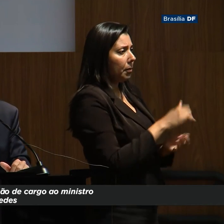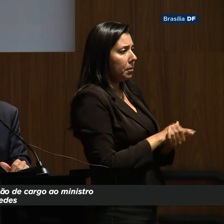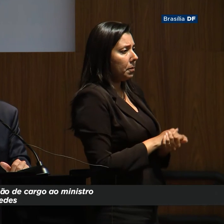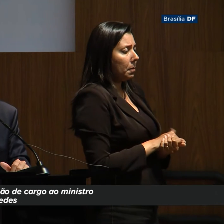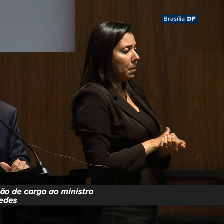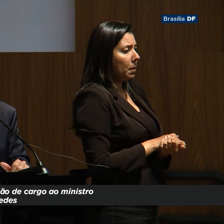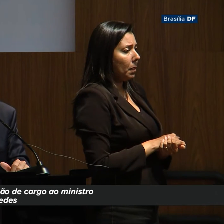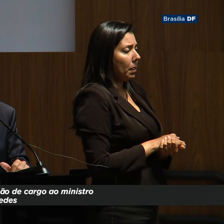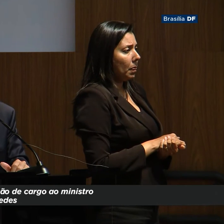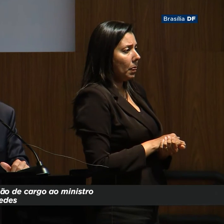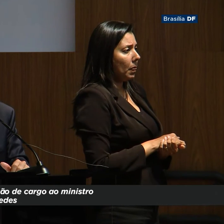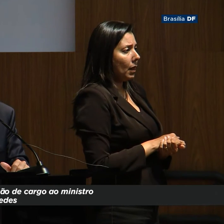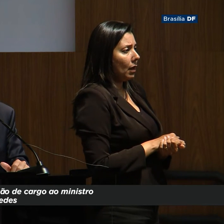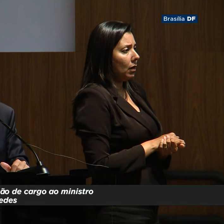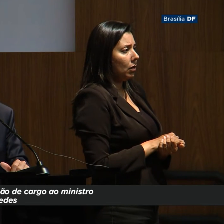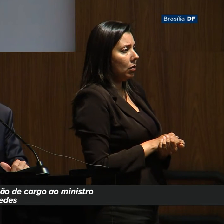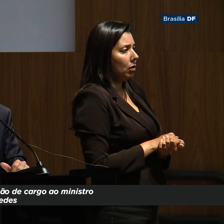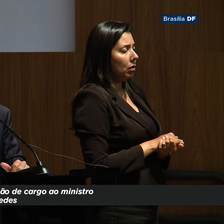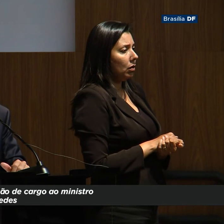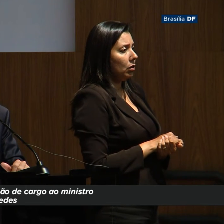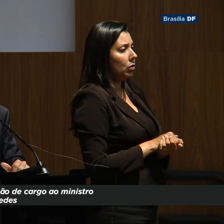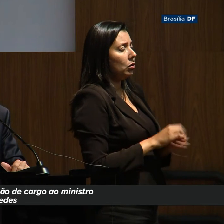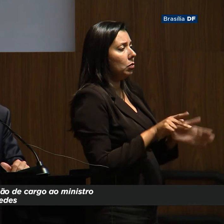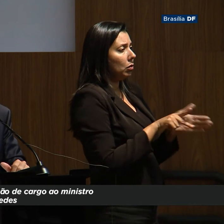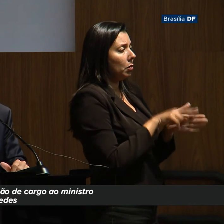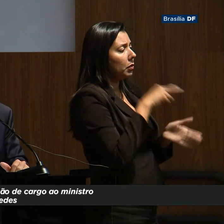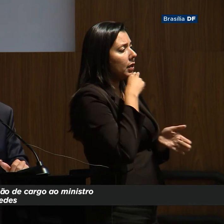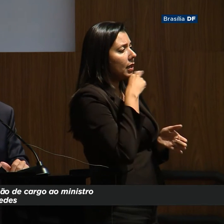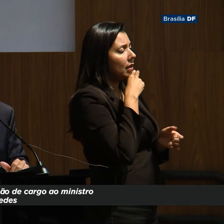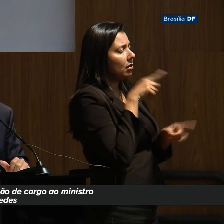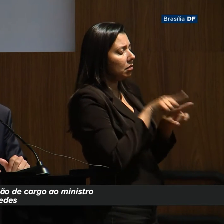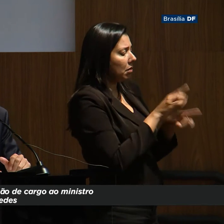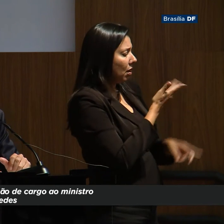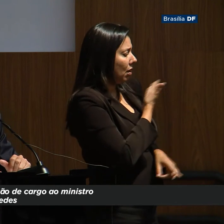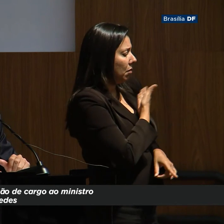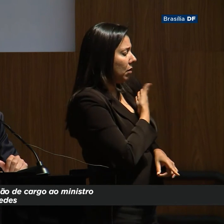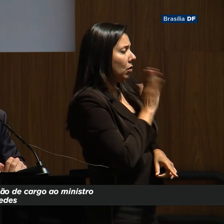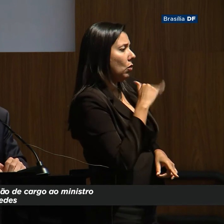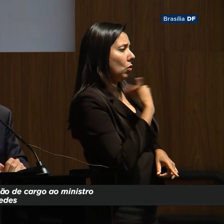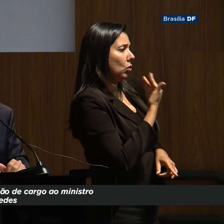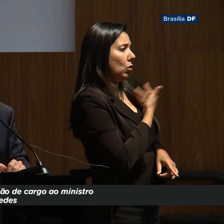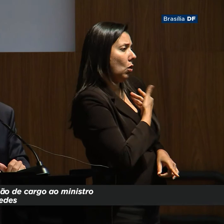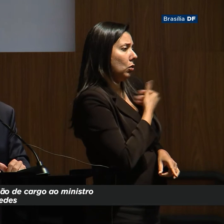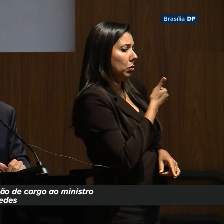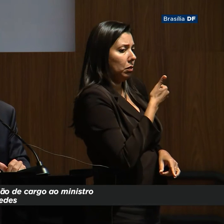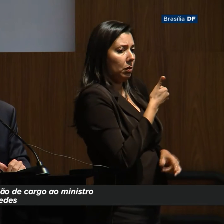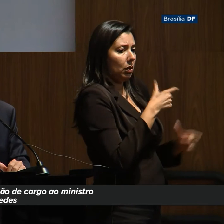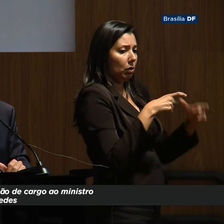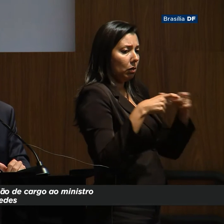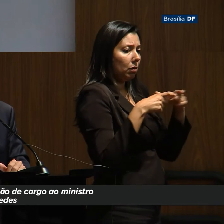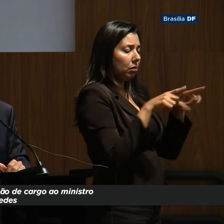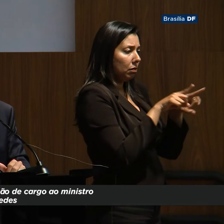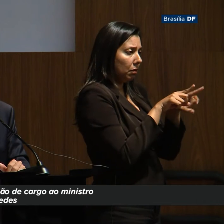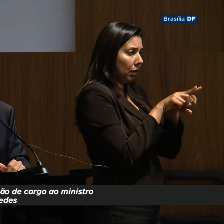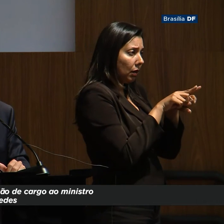de ter sido, de ser o neto de um amigo nosso, o primeiro grande liberal brasileiro